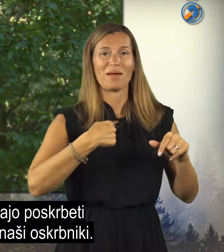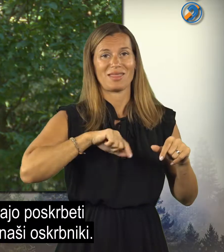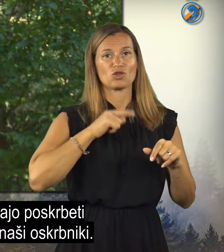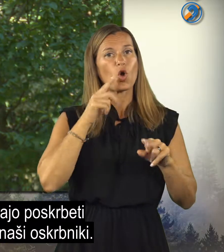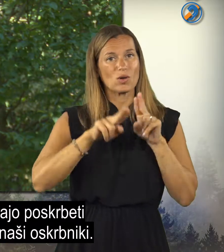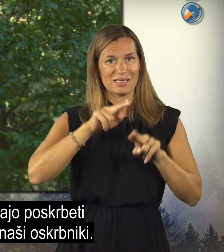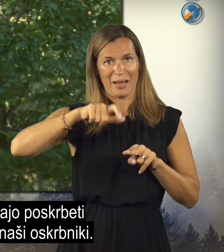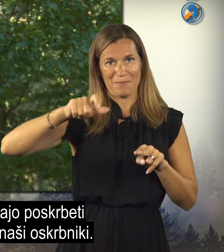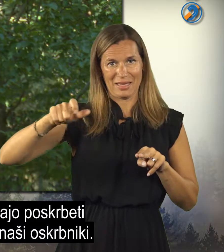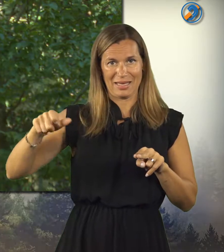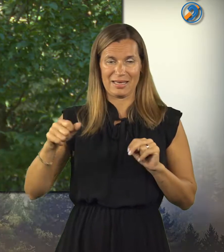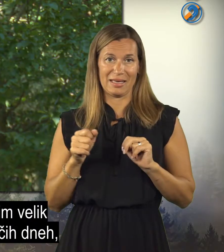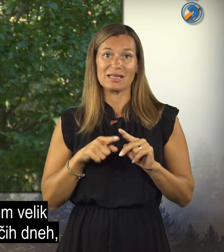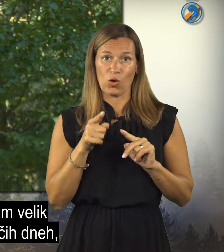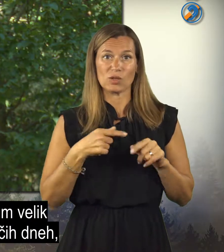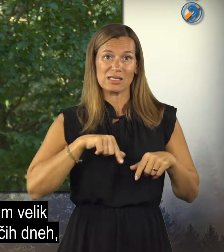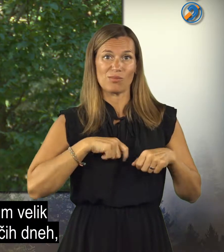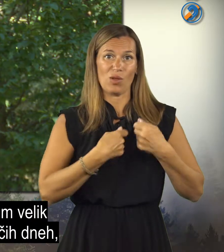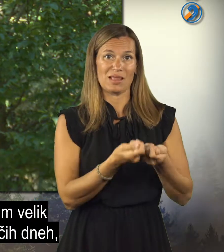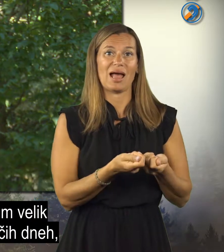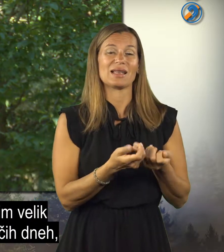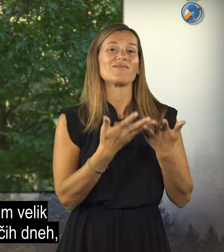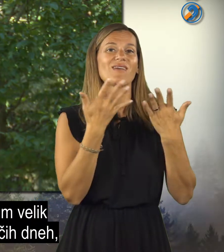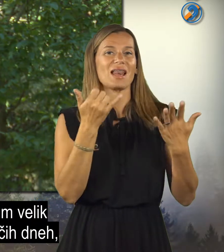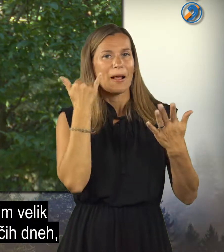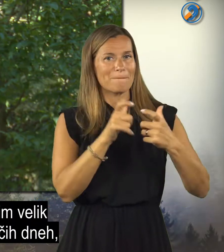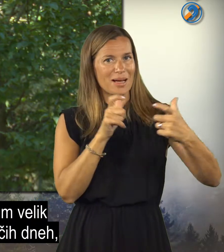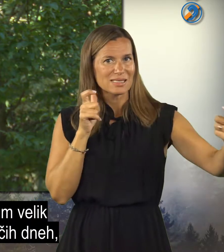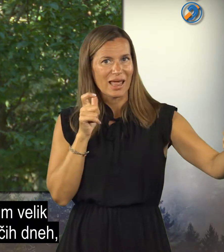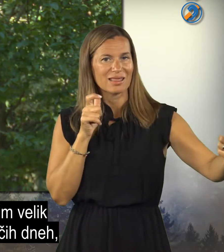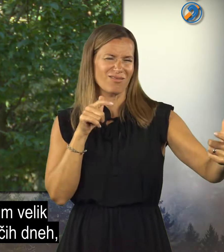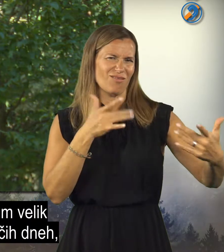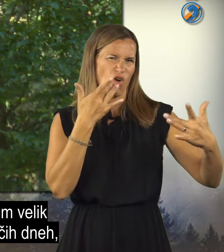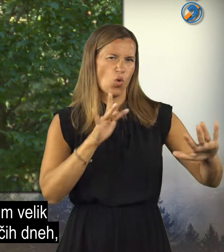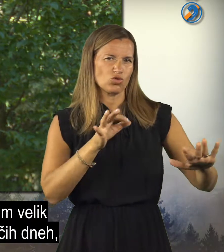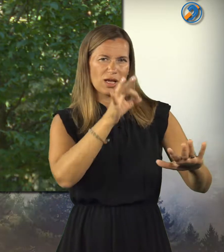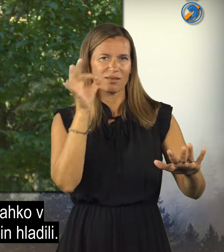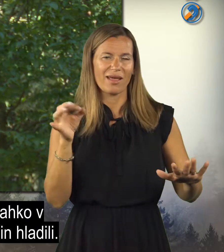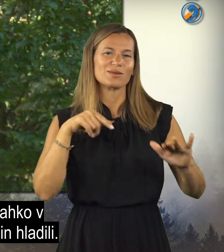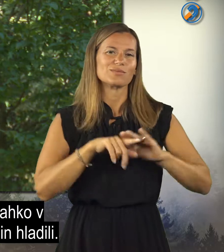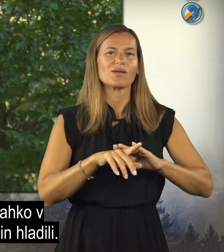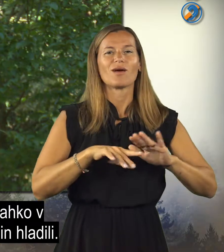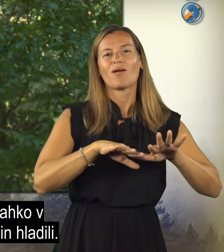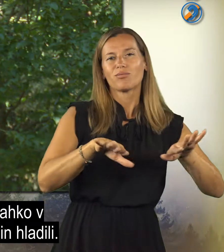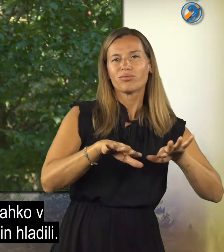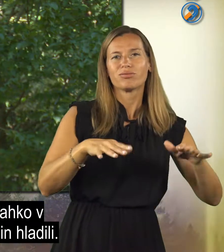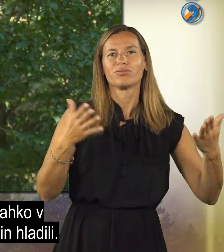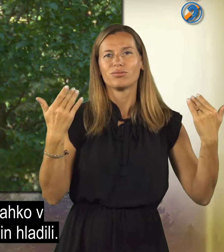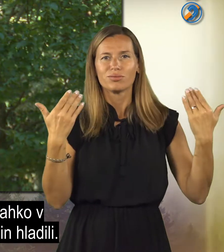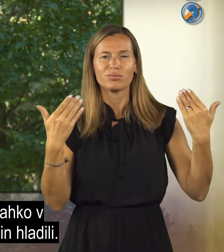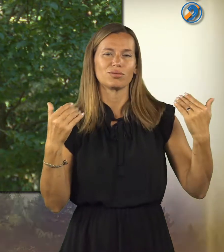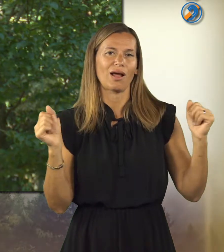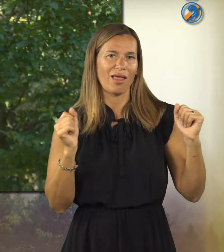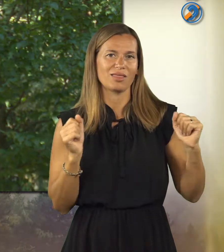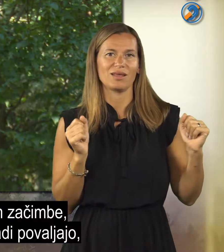tukaj pa naši oskrbniki, tako da smo jim dali velik bazen v teh vročjih dneh, da so se v njem kopali in tudi